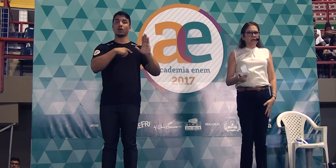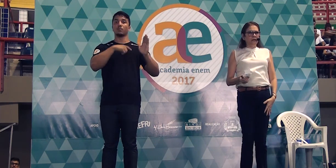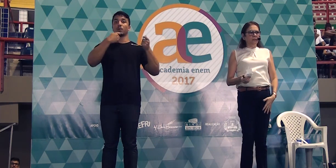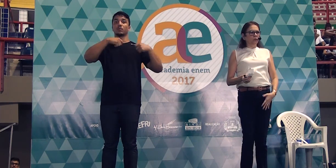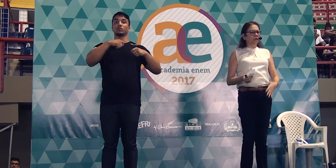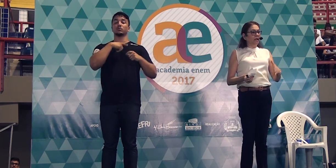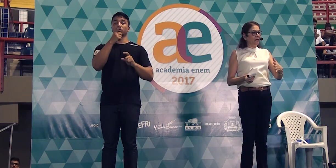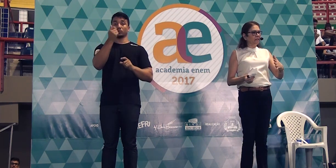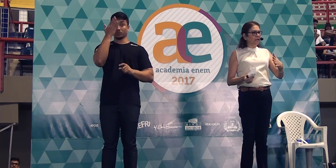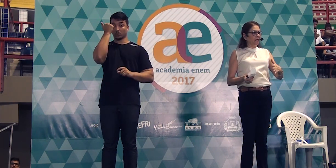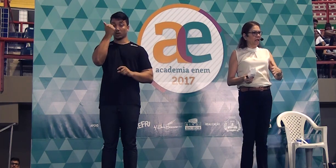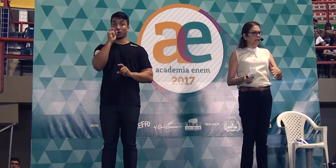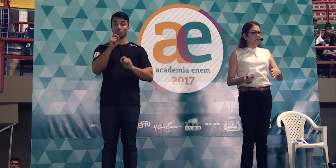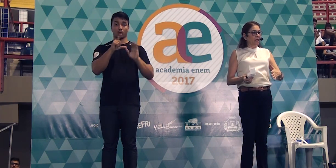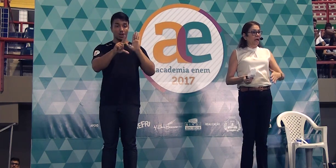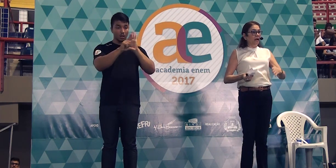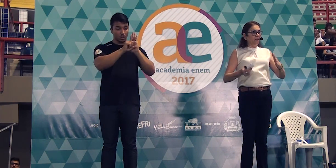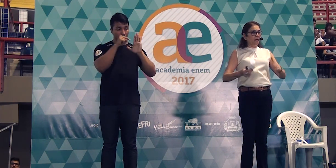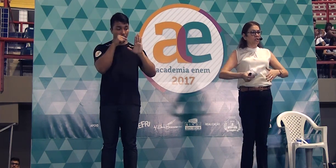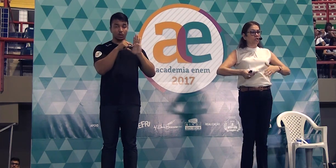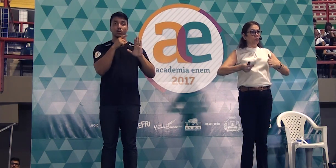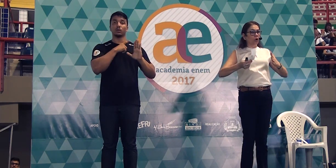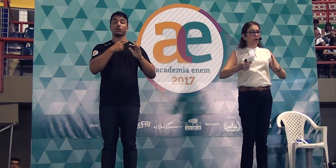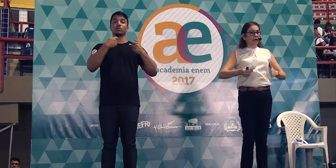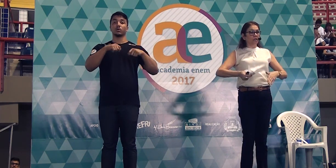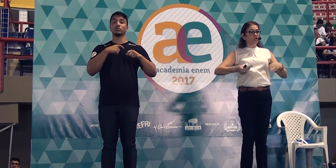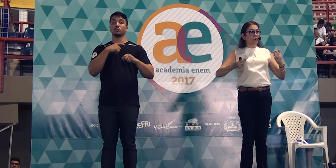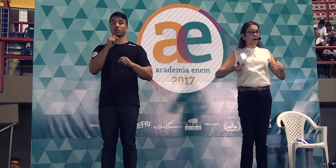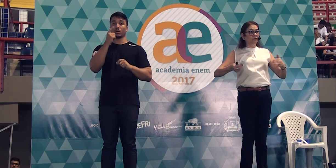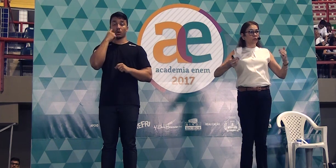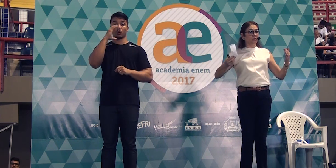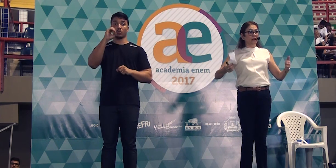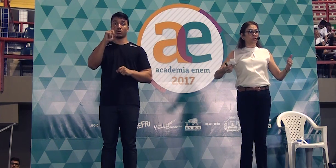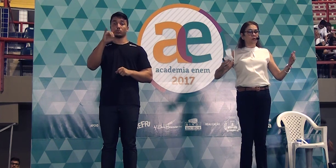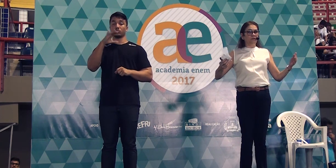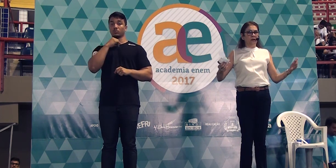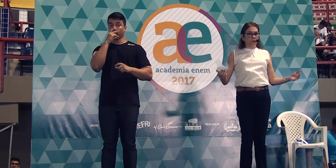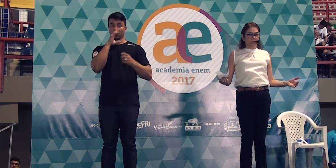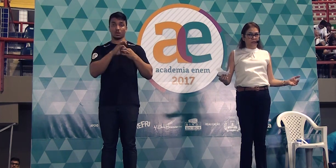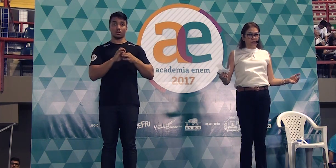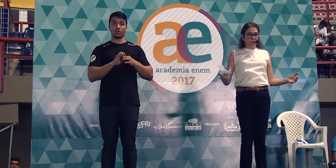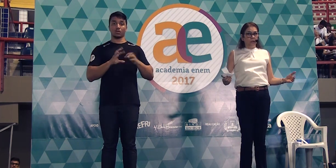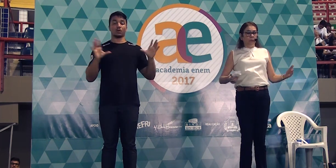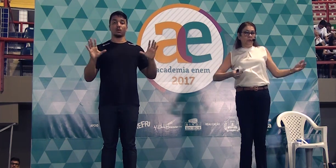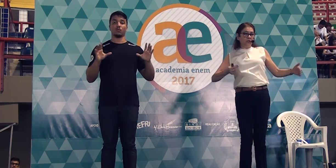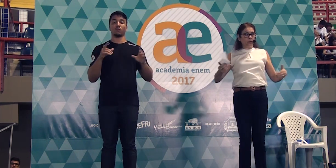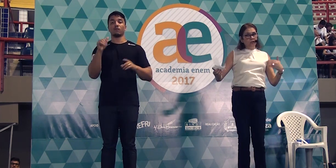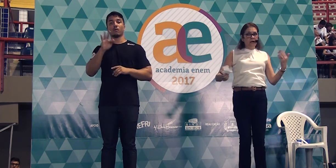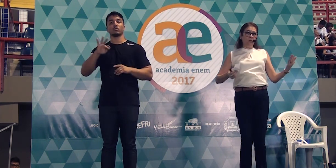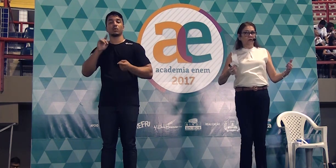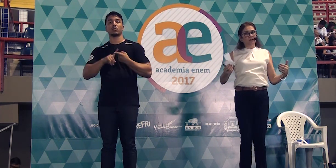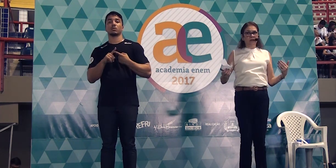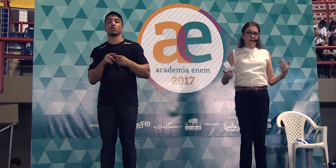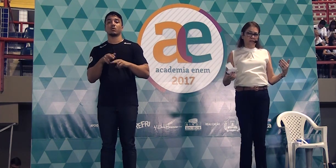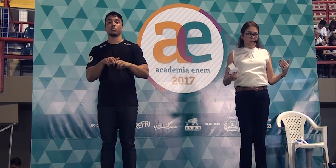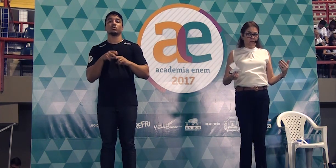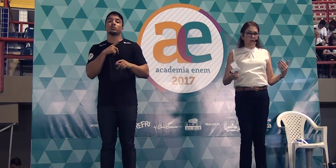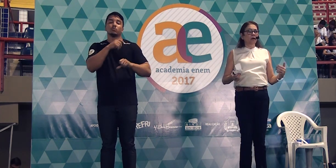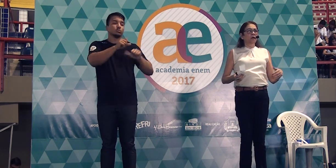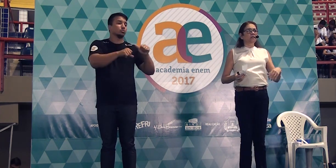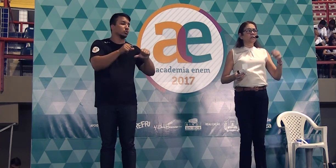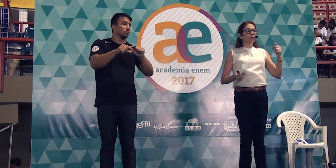que vocês saibam que essa lei ela deixa o colégio à vontade ou à faculdade por isso que há uma